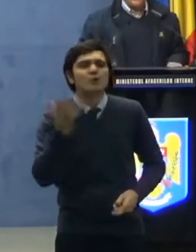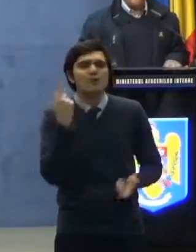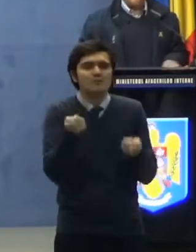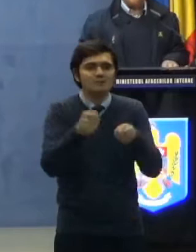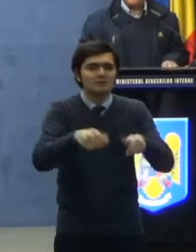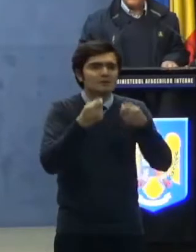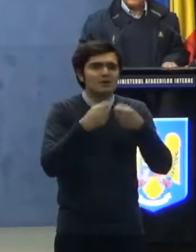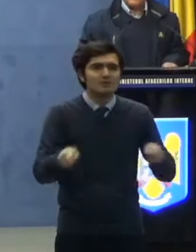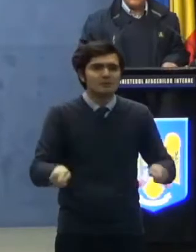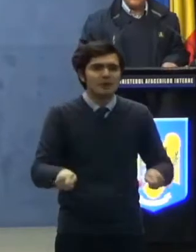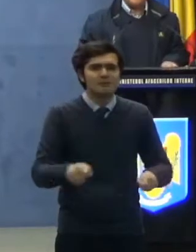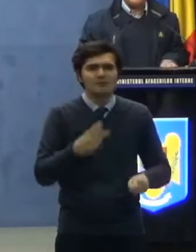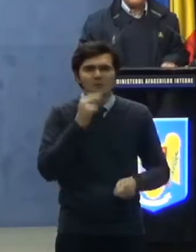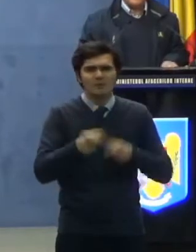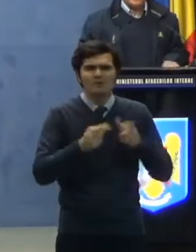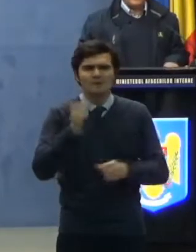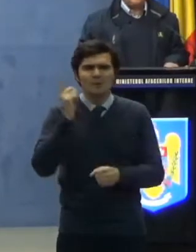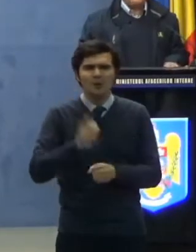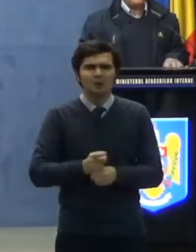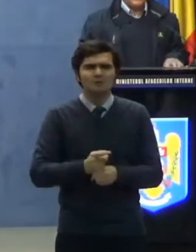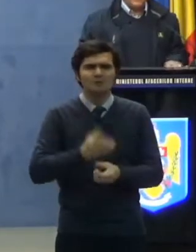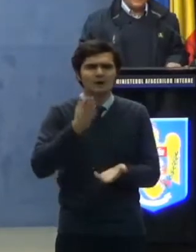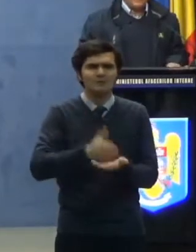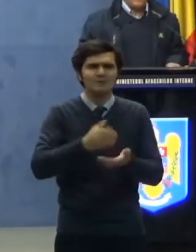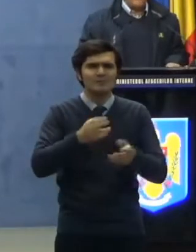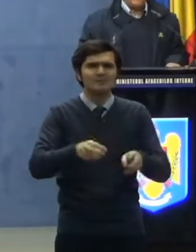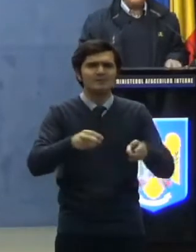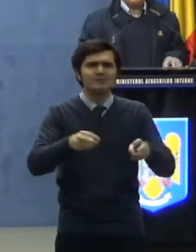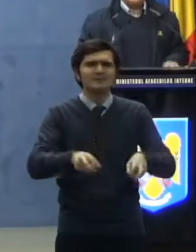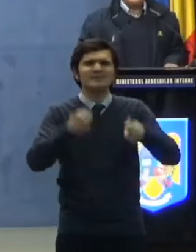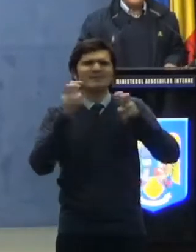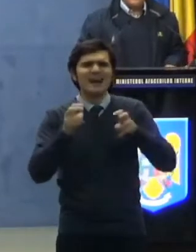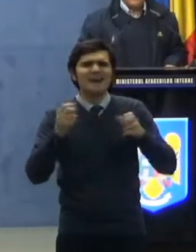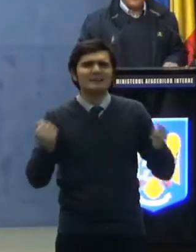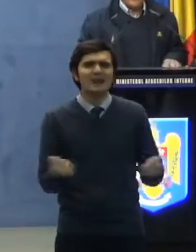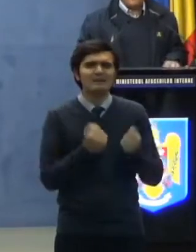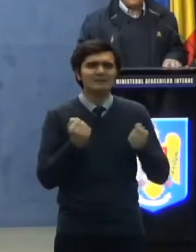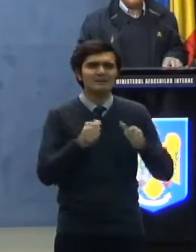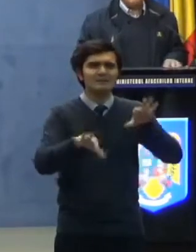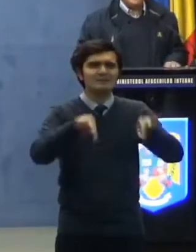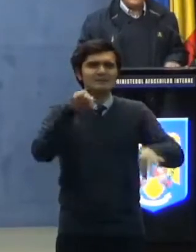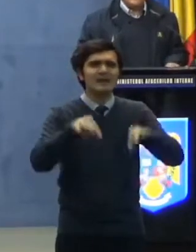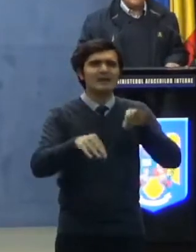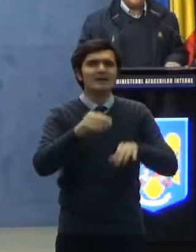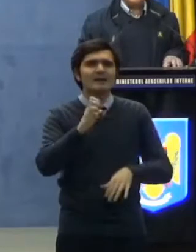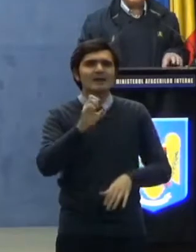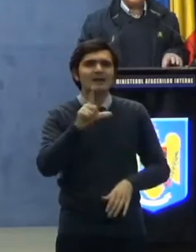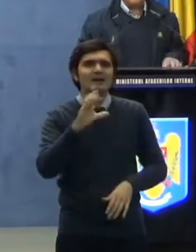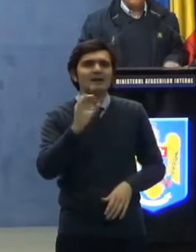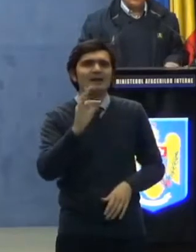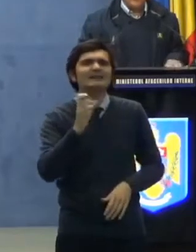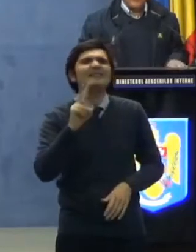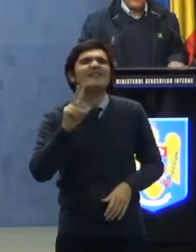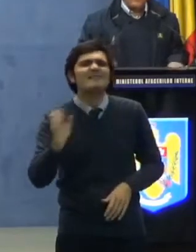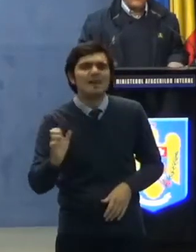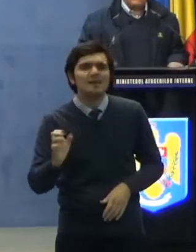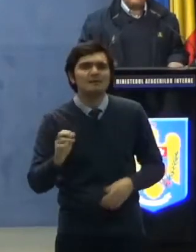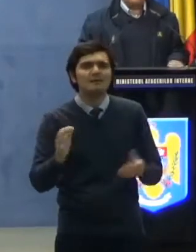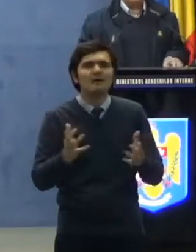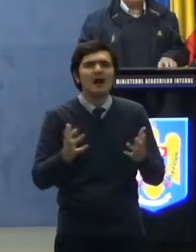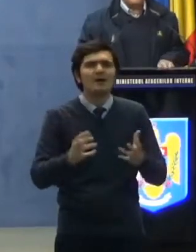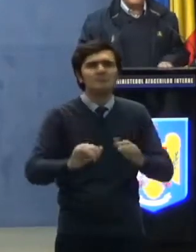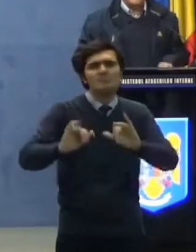mă refer la ordinul care a stabilit sistarea activității elective. Se referă acolo la cazurile care pot fi